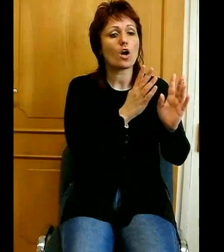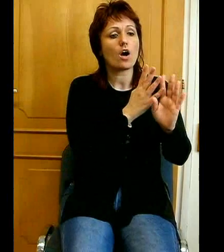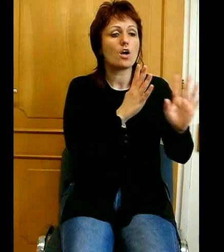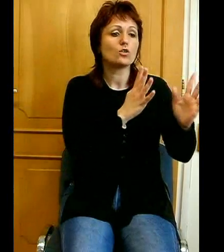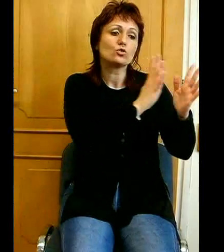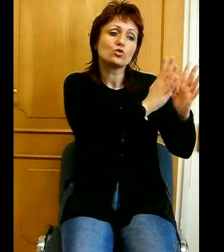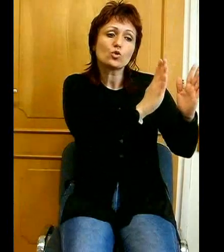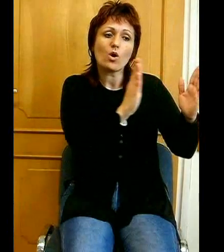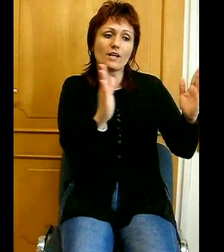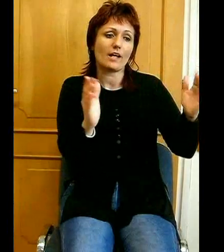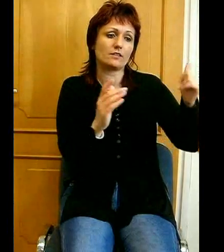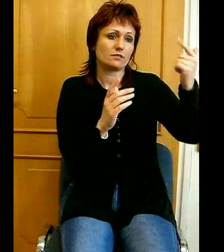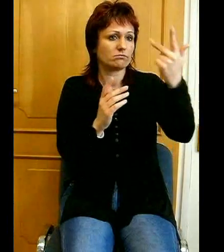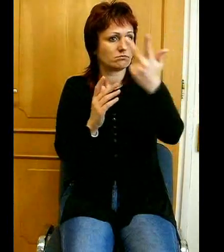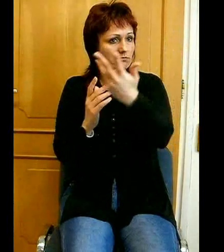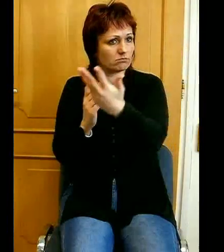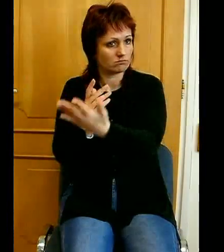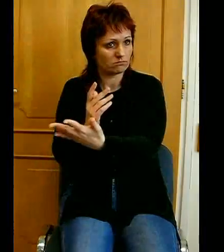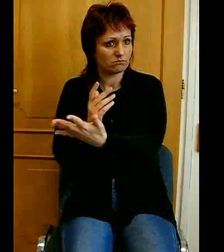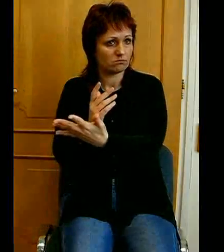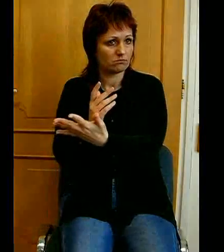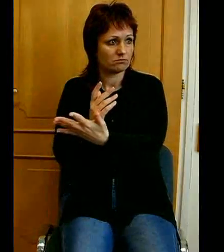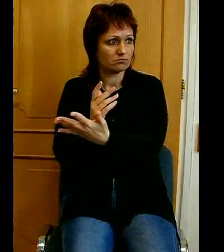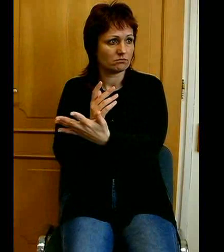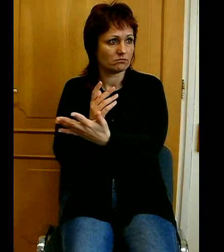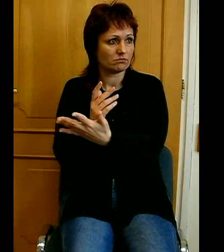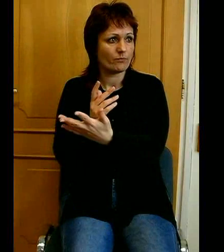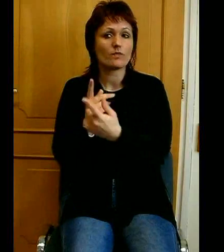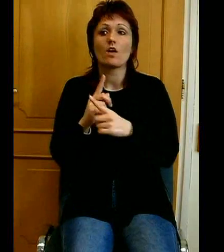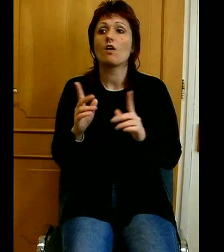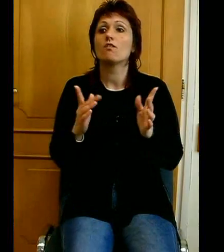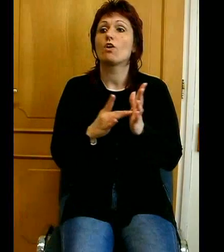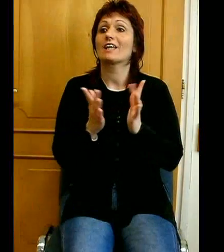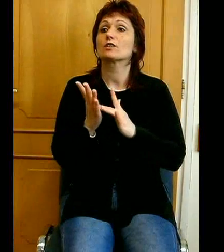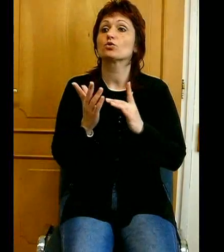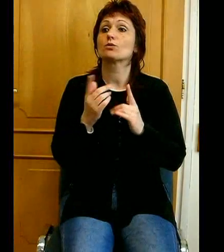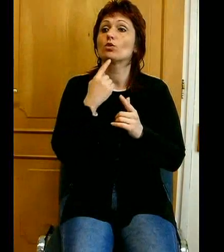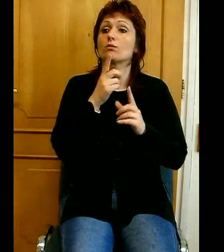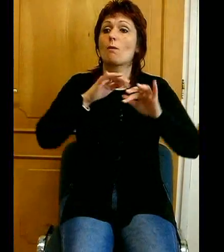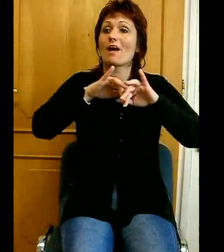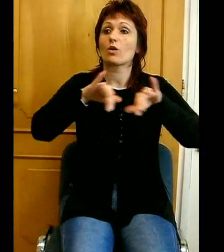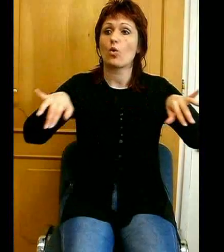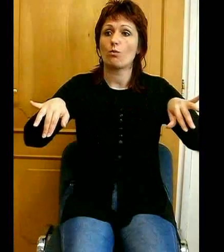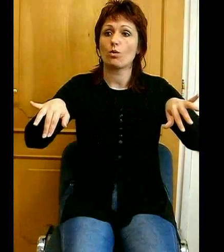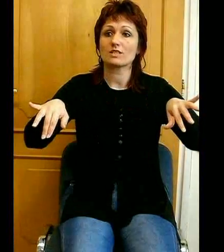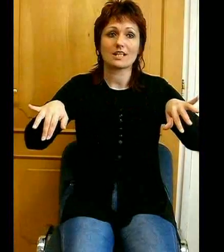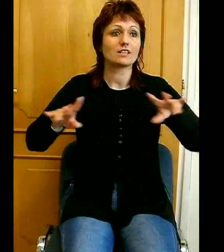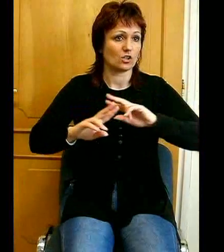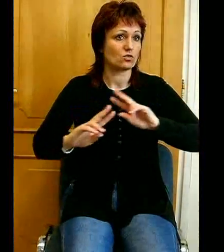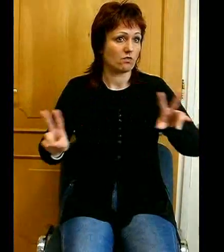Van ebben a Jézusi mondatban megkülönböztetés? Van. Elsőbséget ad az